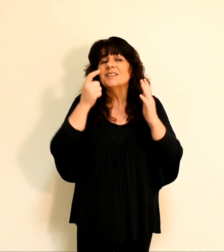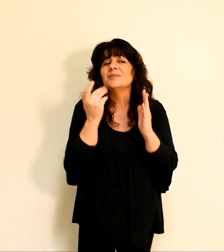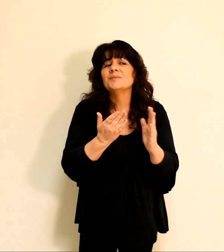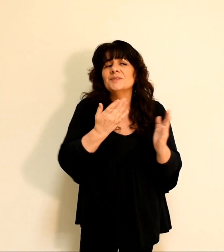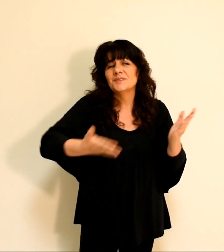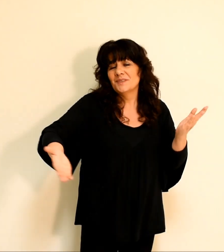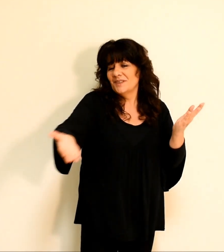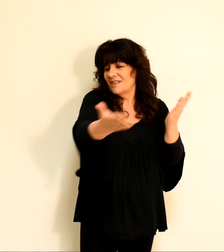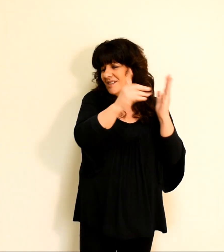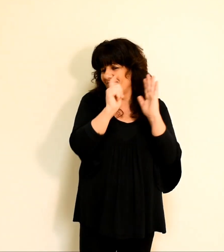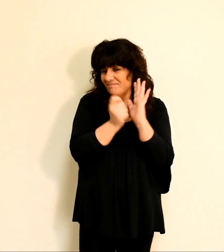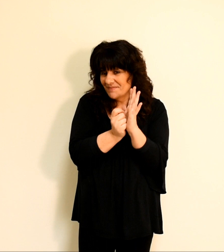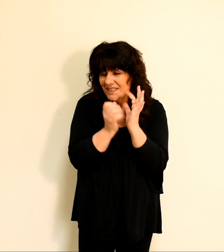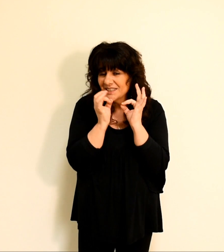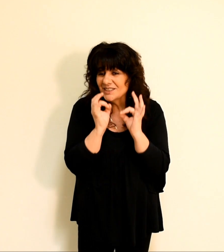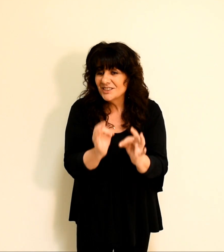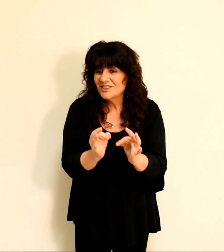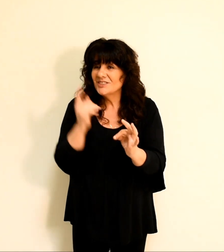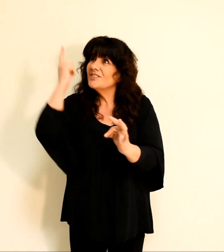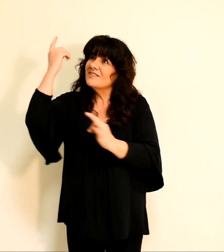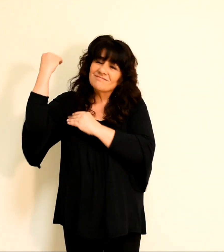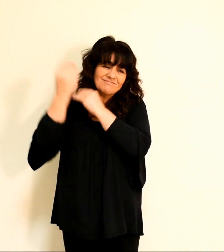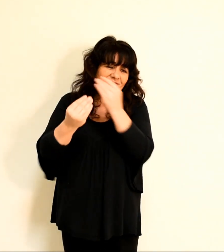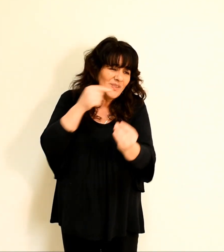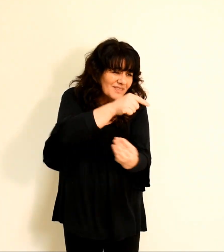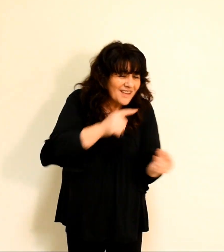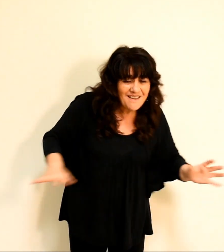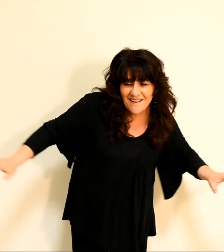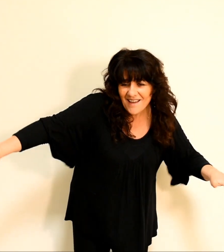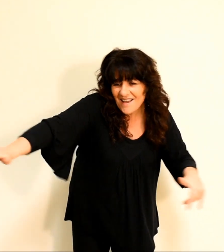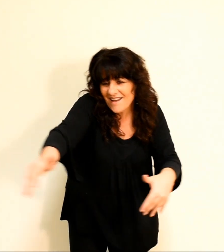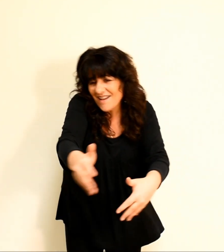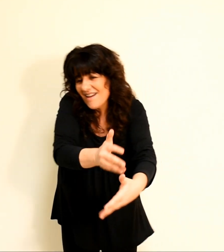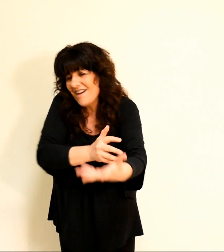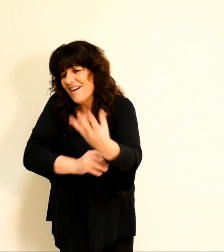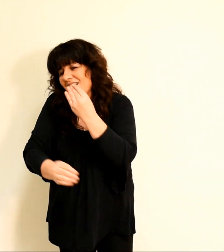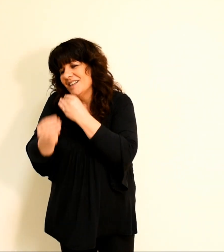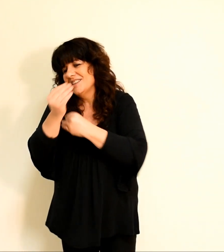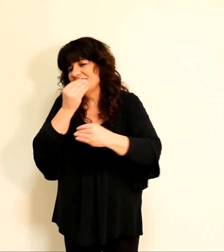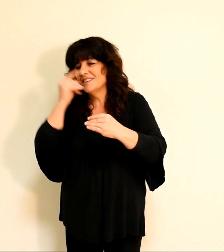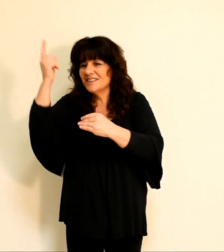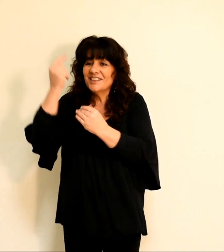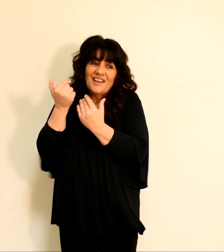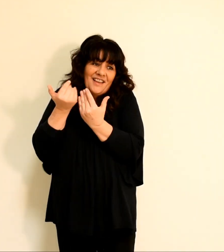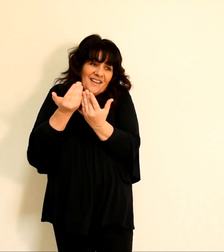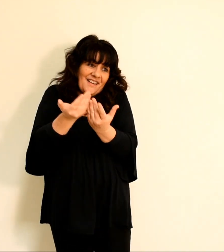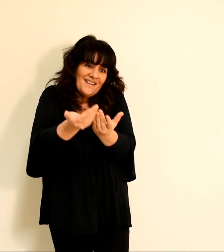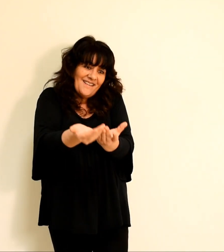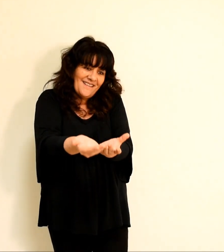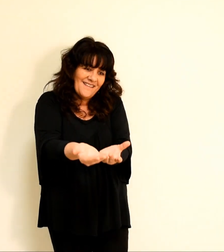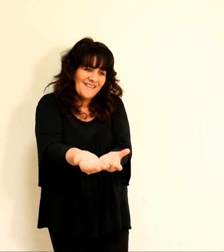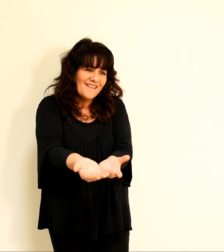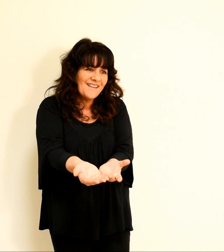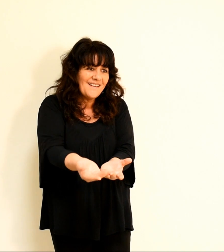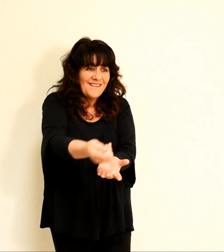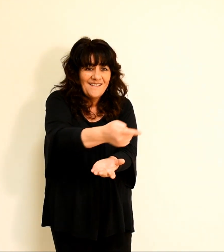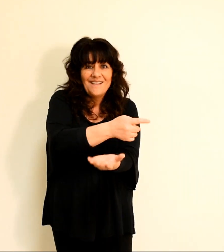ils ramassent, tu ouvres la main, ils sont comblés.